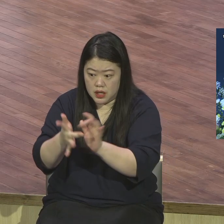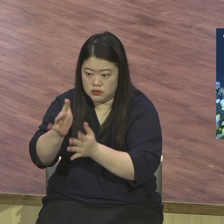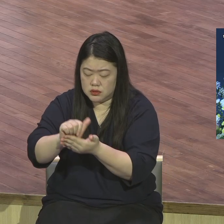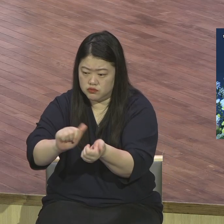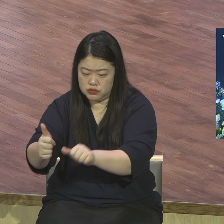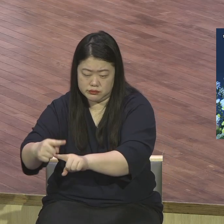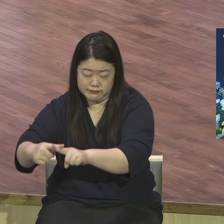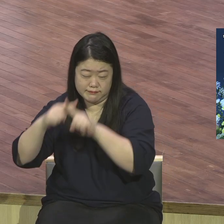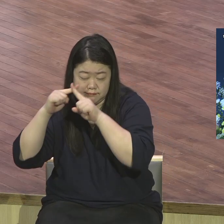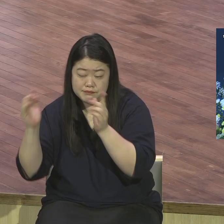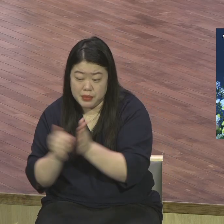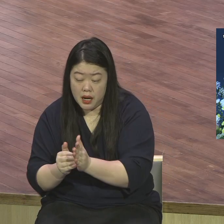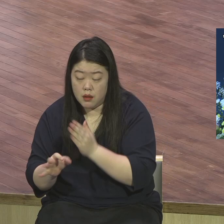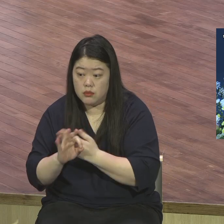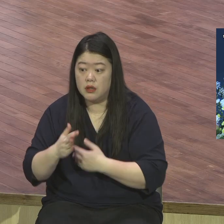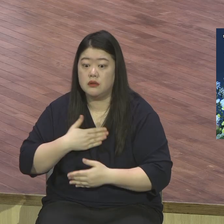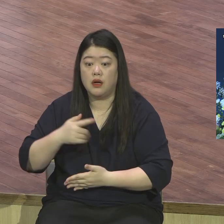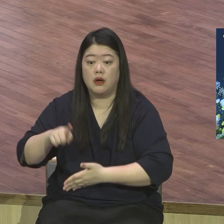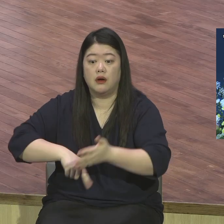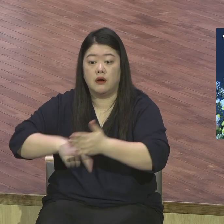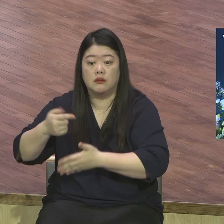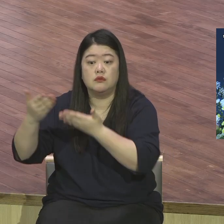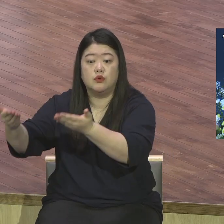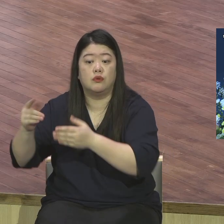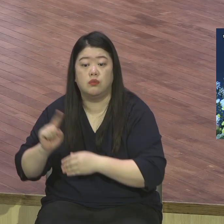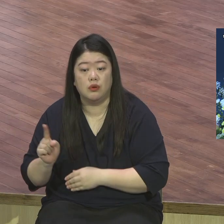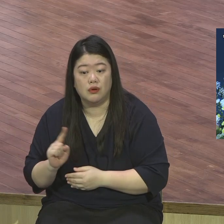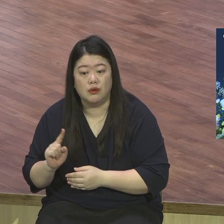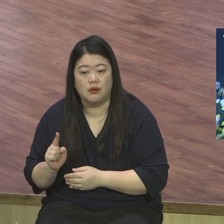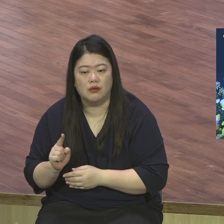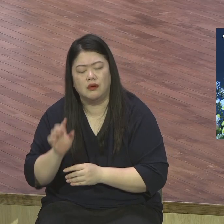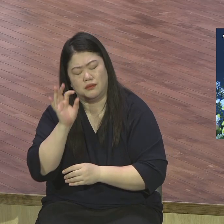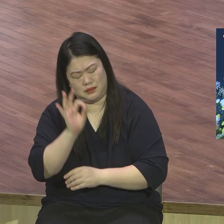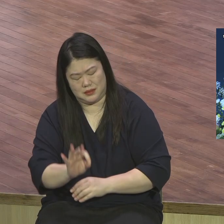부활의 주를 주의를 맞이해서 영계의 모든 성도들